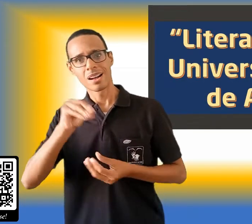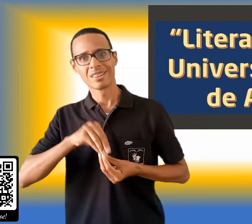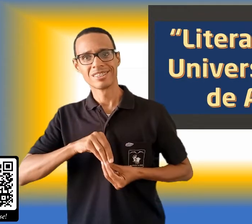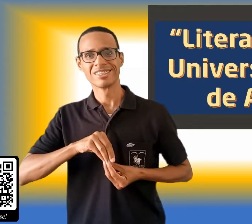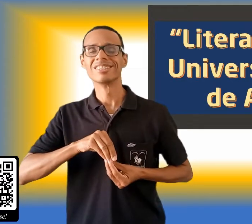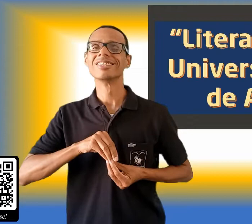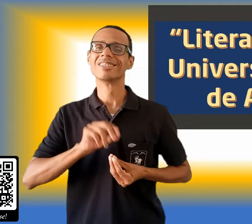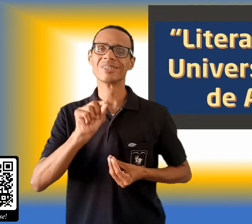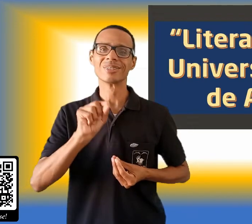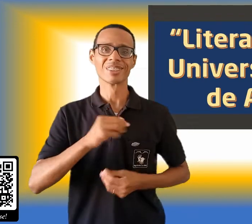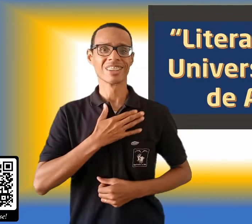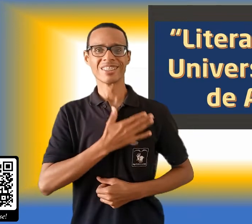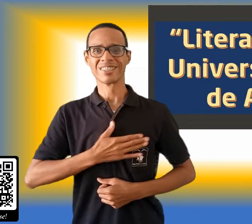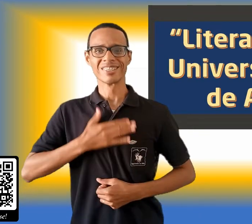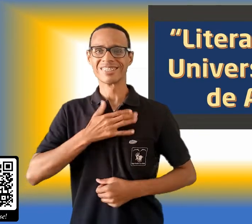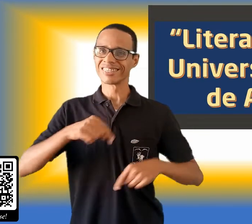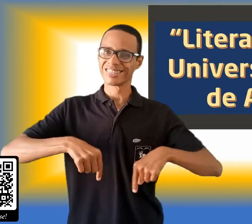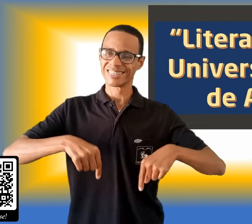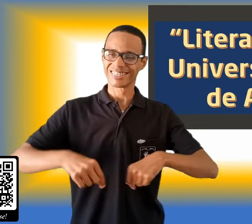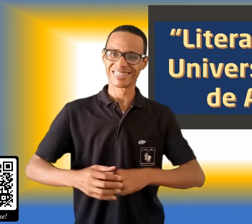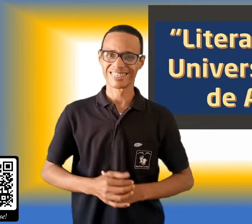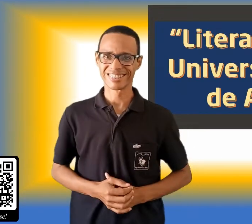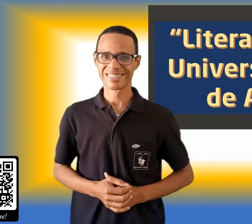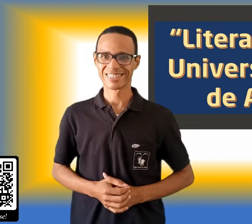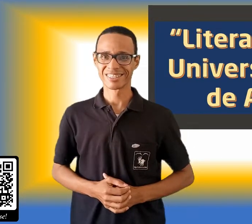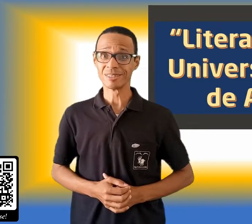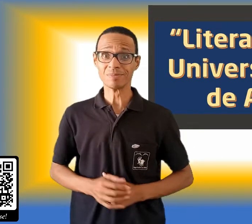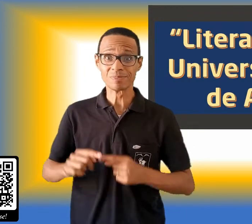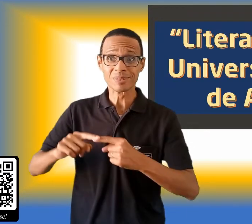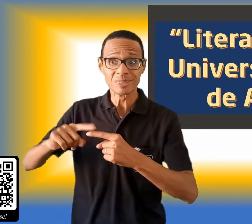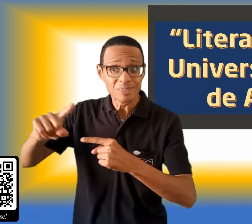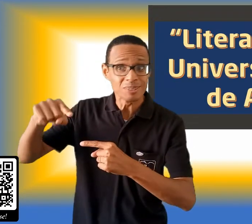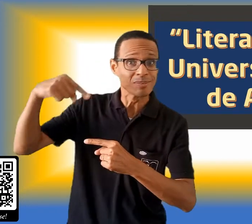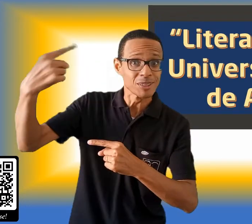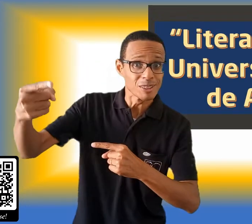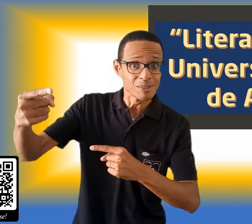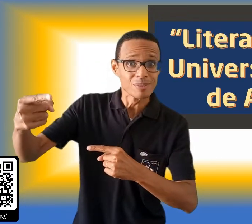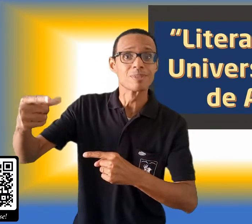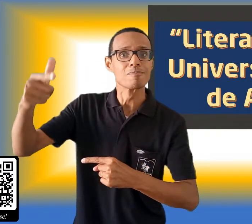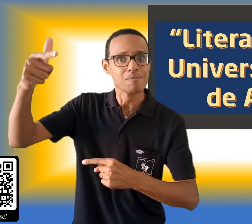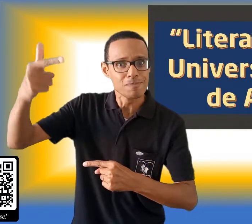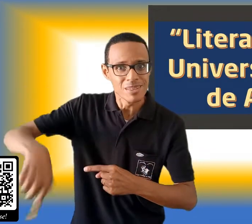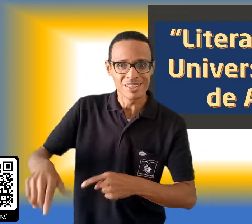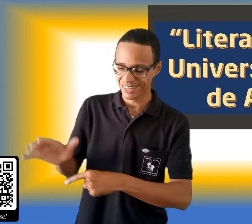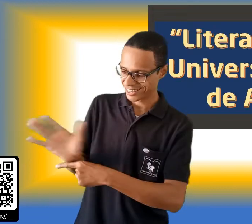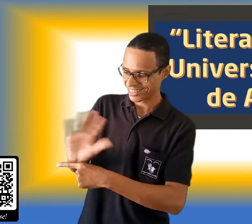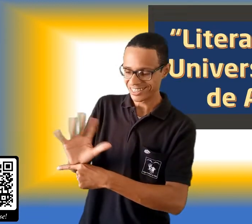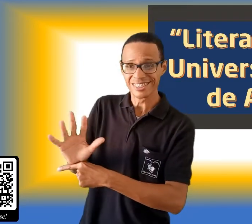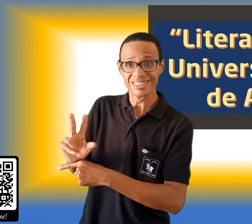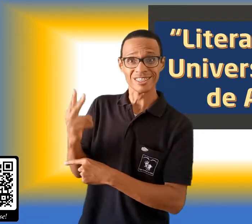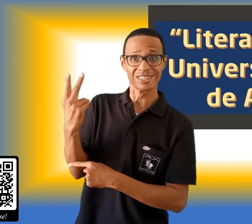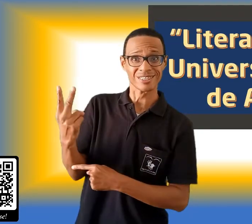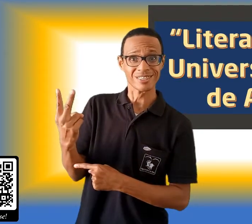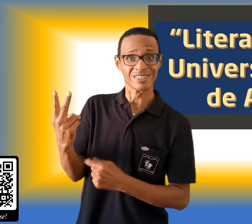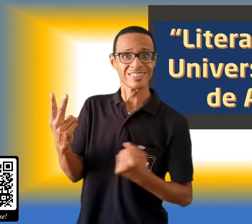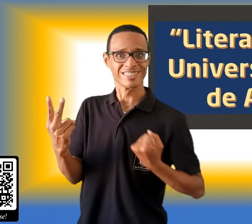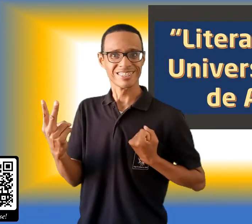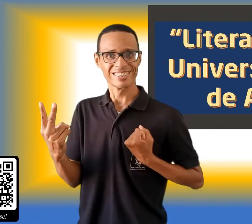está apreciando o conteúdo do canal. Na próxima semana, o bloco 2 da